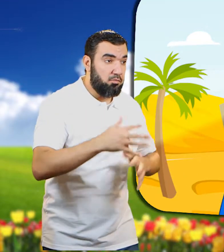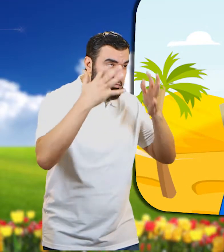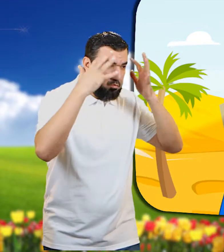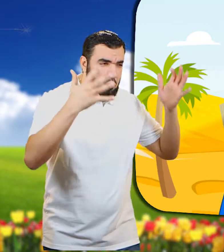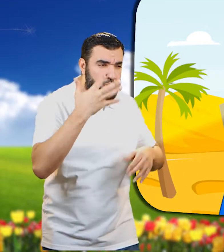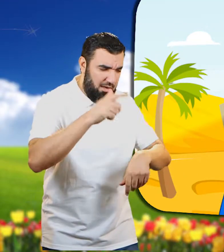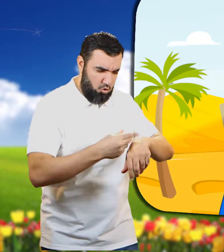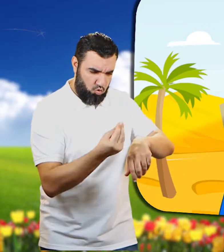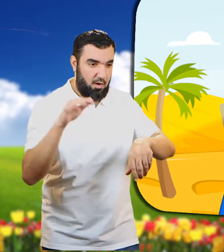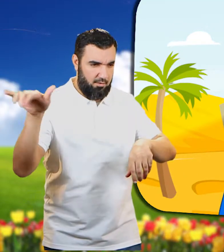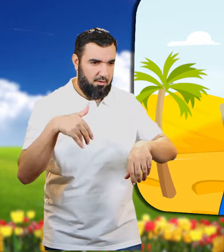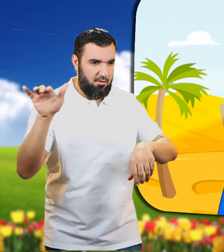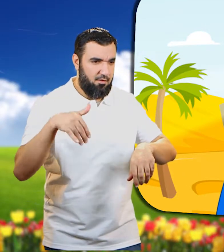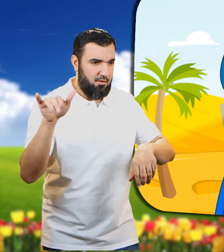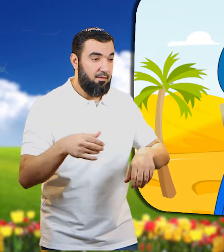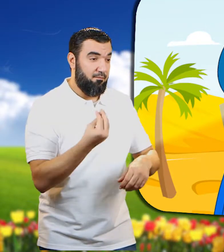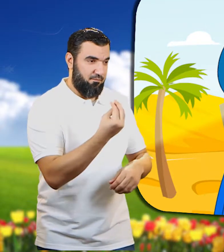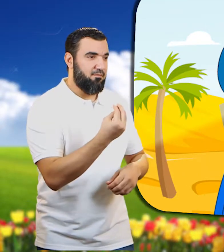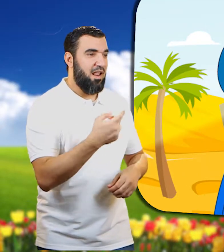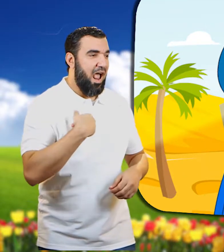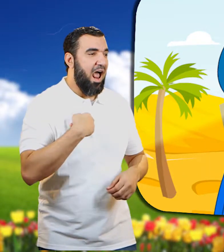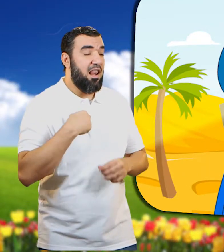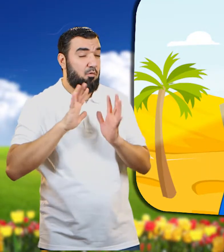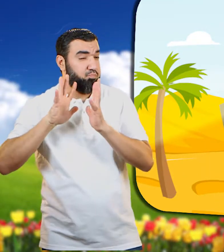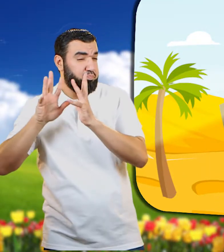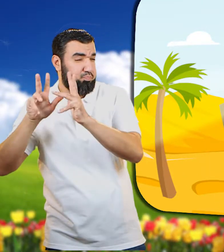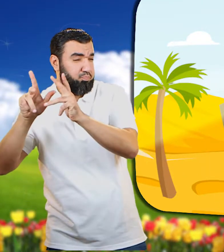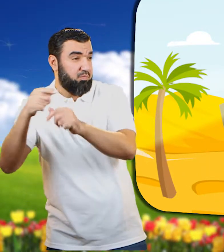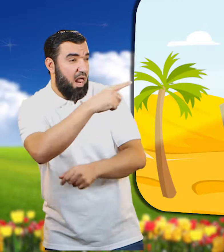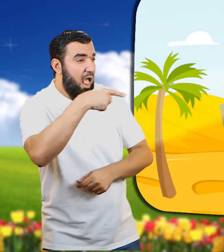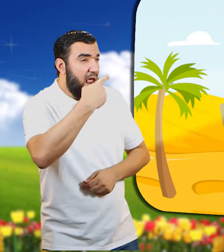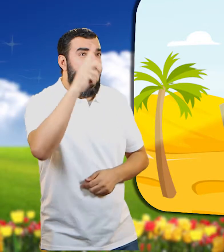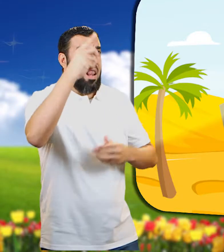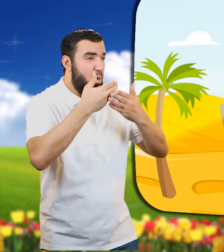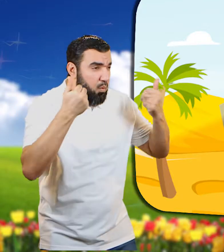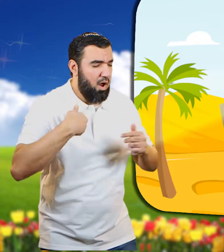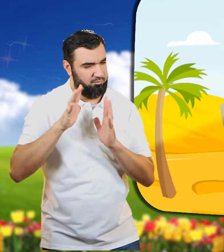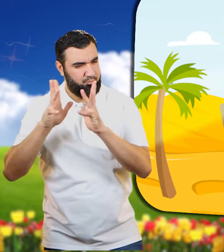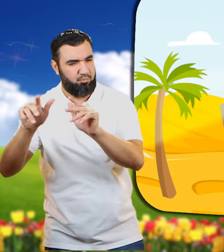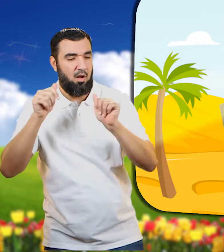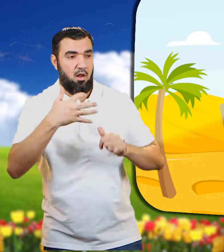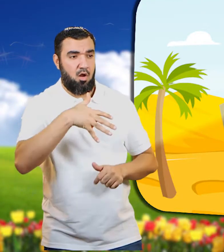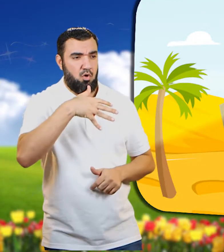قليل فلقد اعلمناه بكلامك الذي قلته واخبرنا انه مستعد